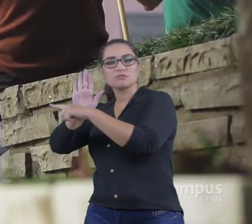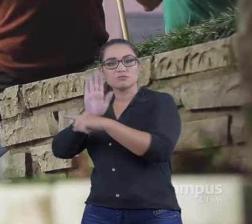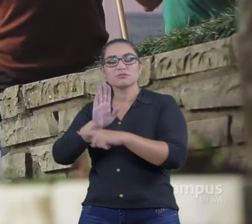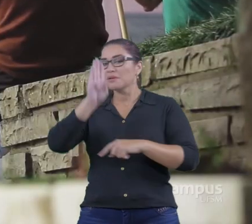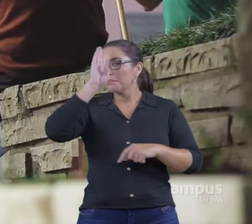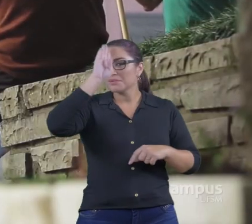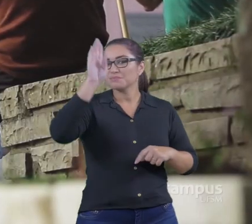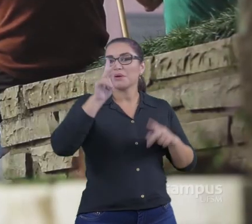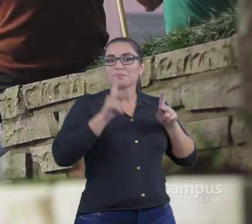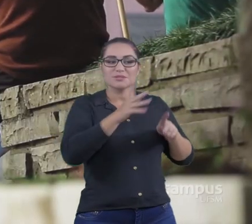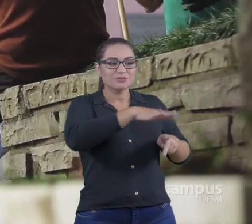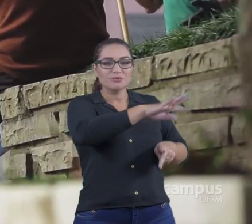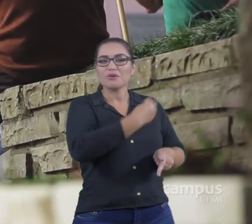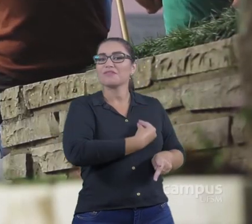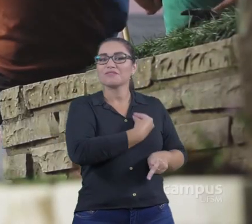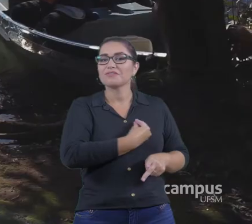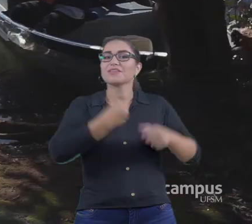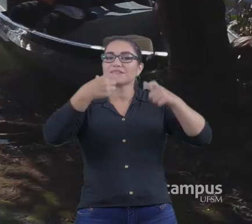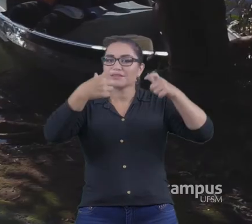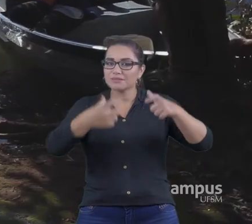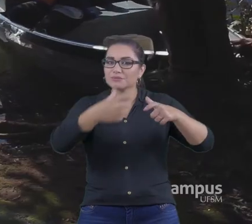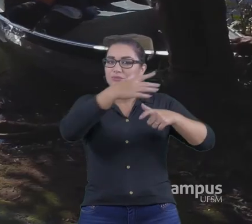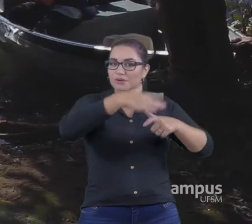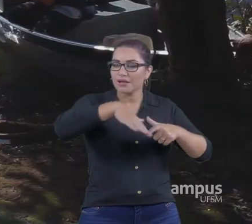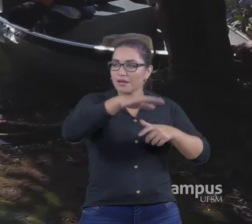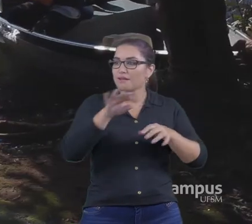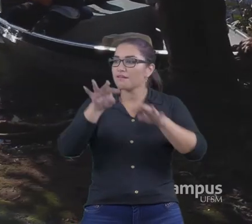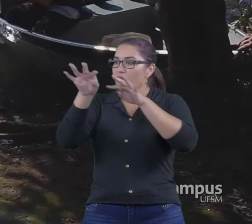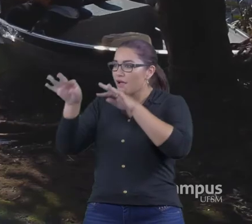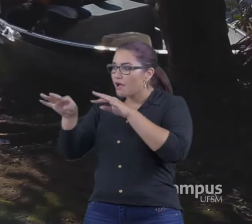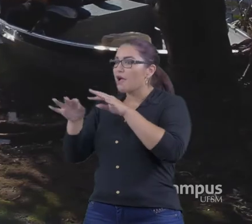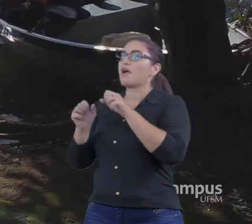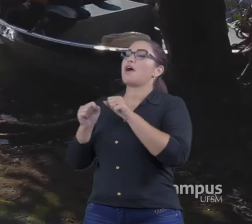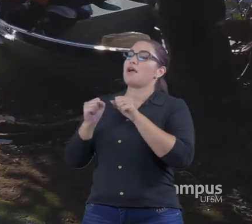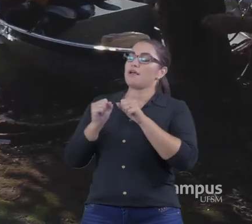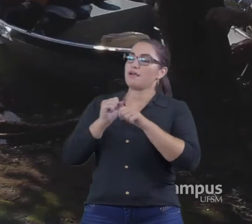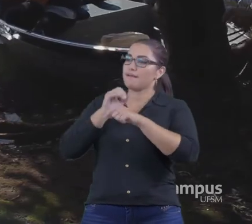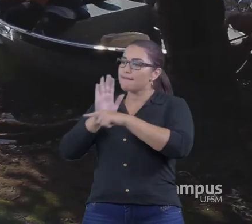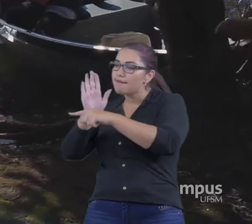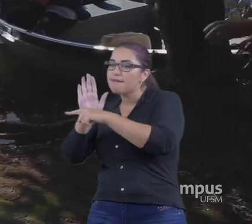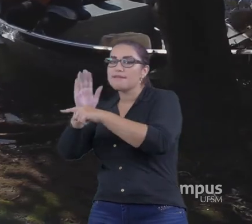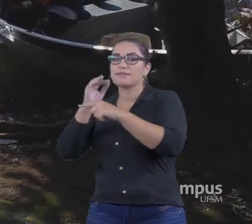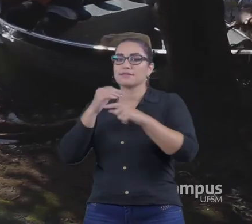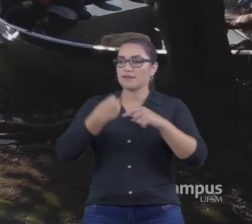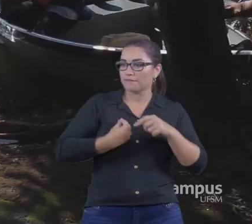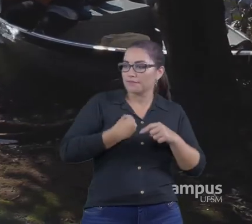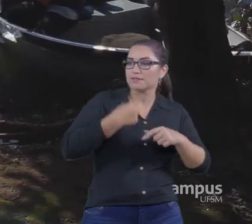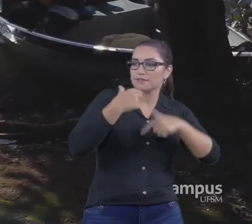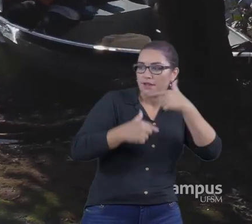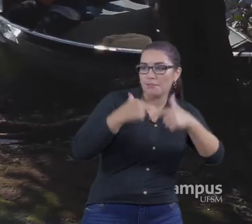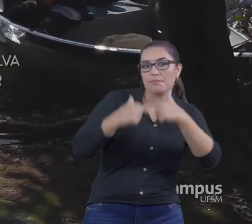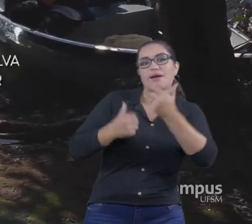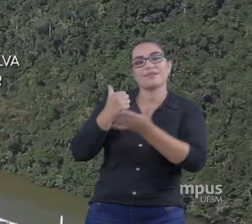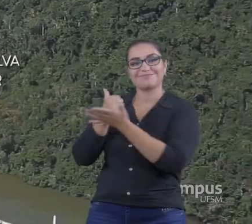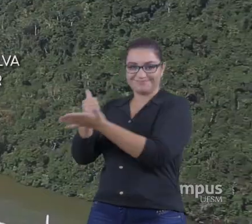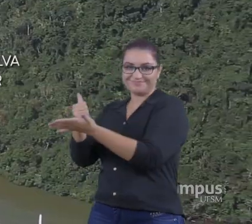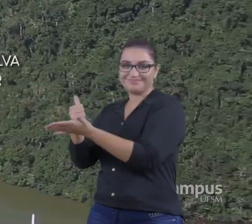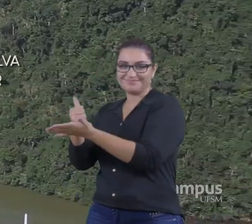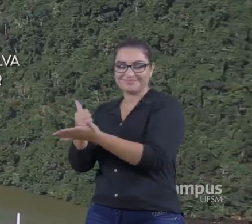partir Desse patrimônio Então Esse hoje É um dos grandes Um dos grandes Caminhos